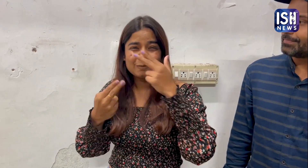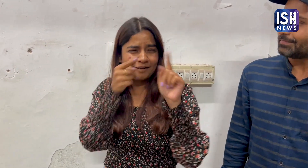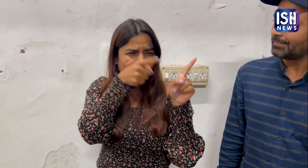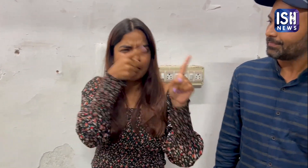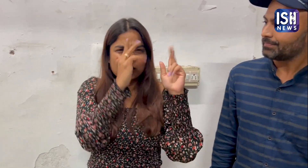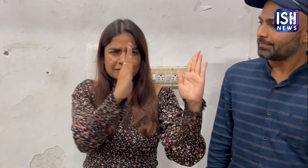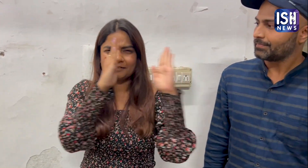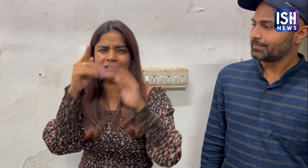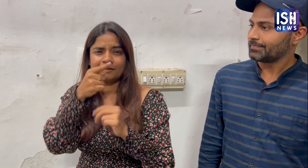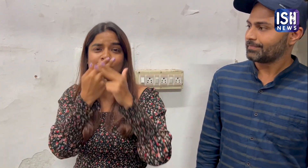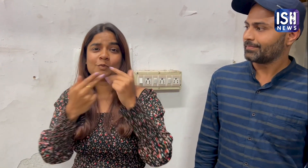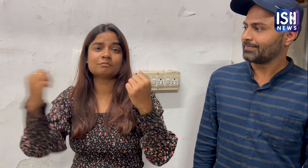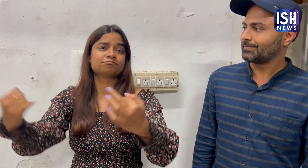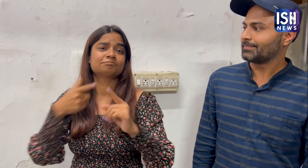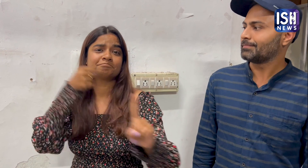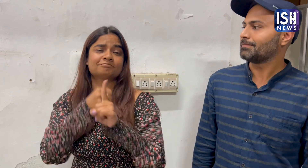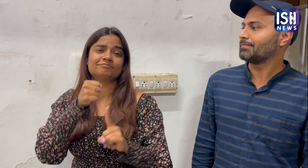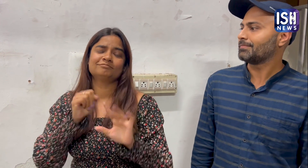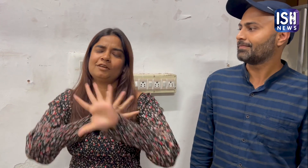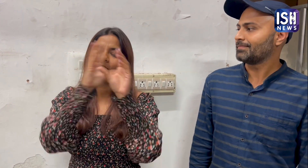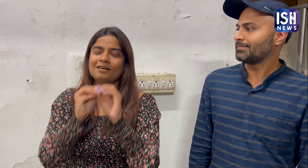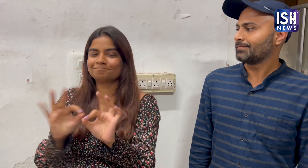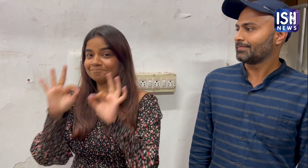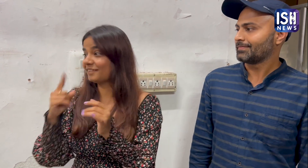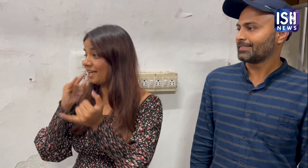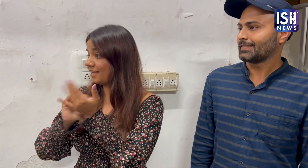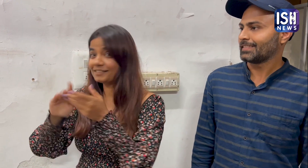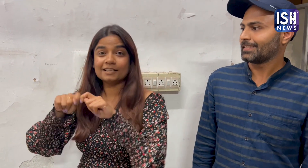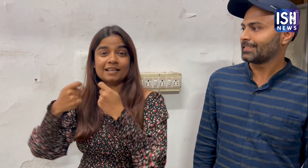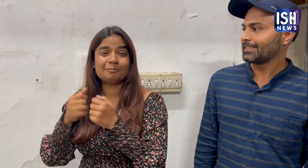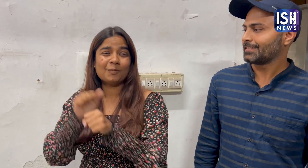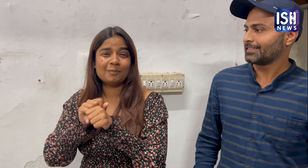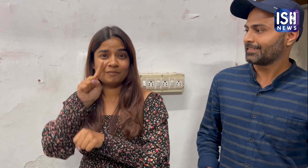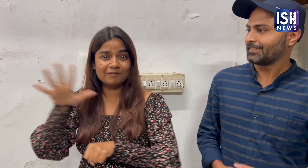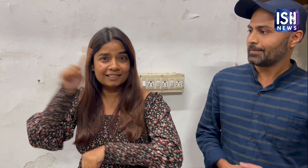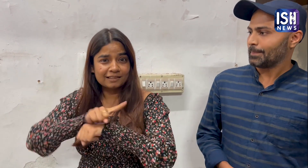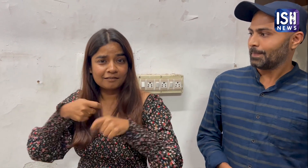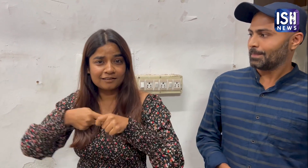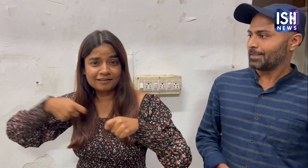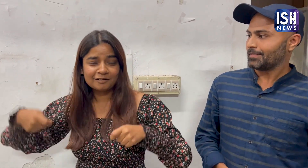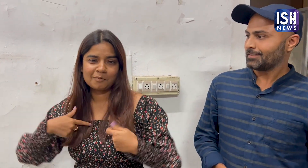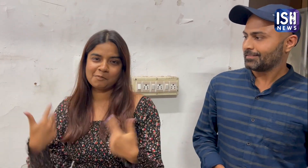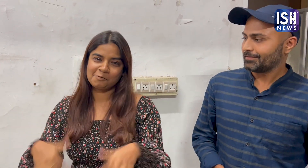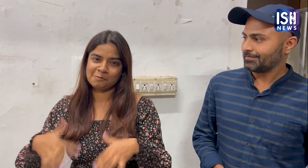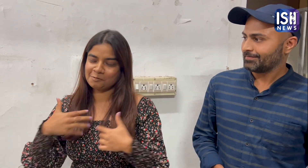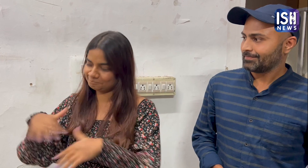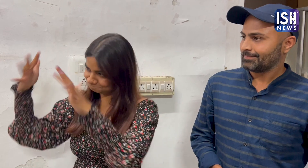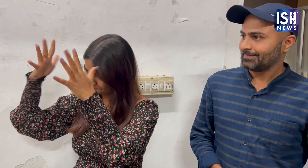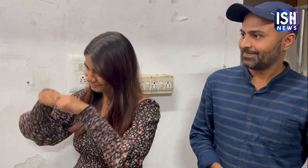की कहानी प्रेर्णा दायक और प्रभावशाली थी सब कुछ बढ़या था 15 दिनों तक ISH टीम ने इतनी महनत की बहुत खूब